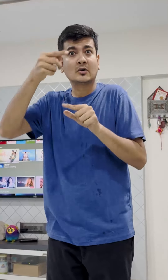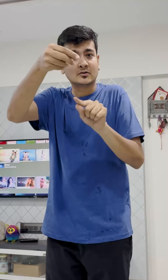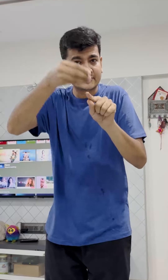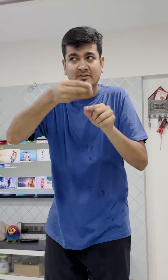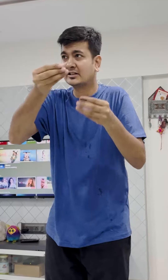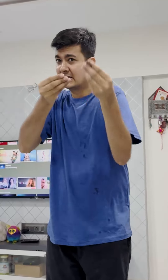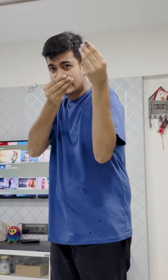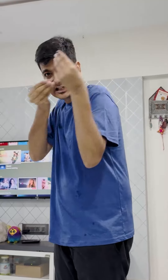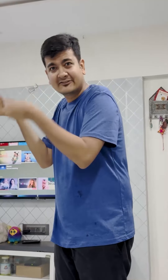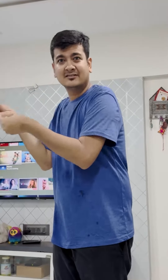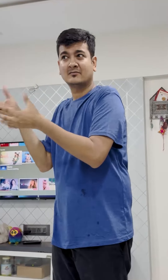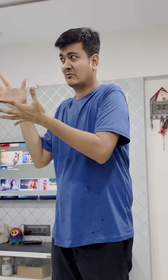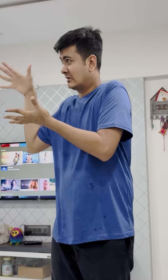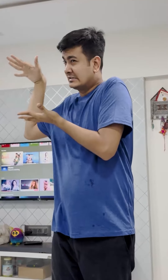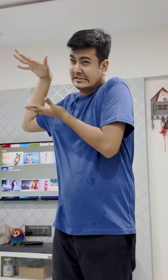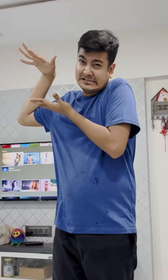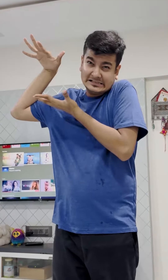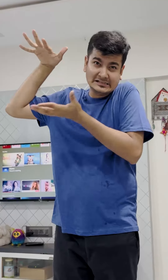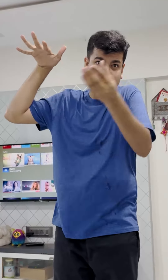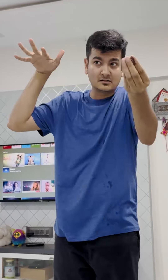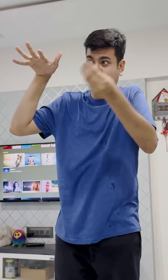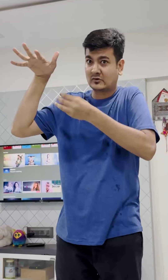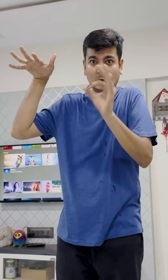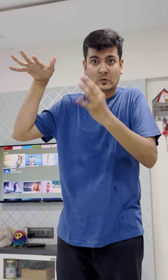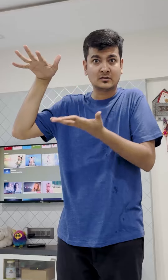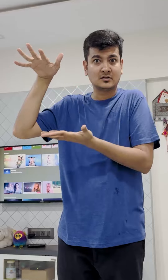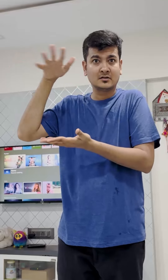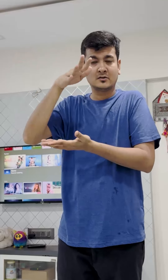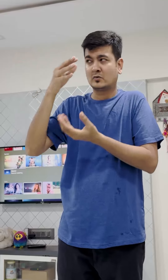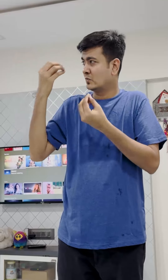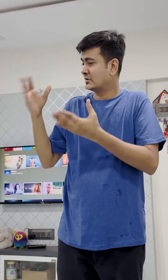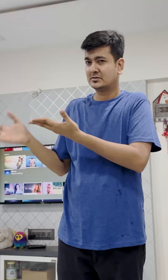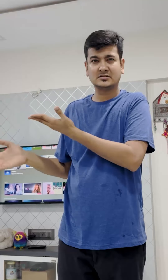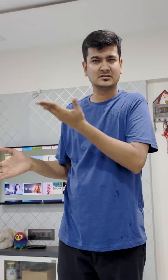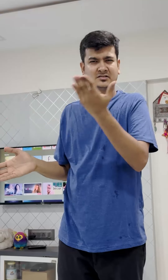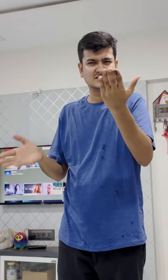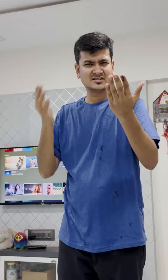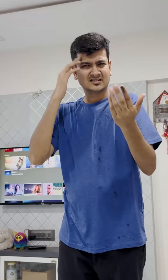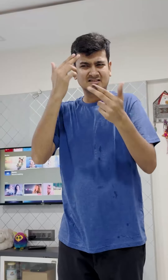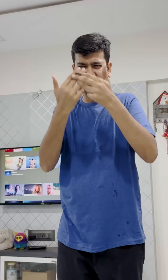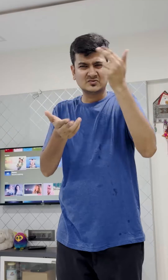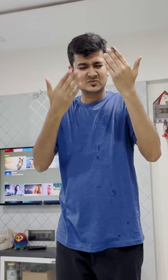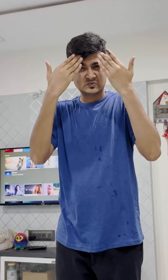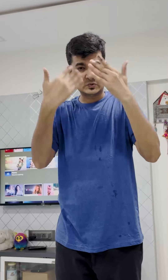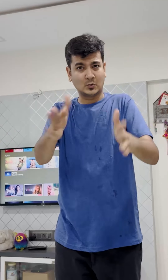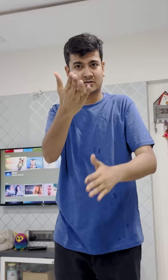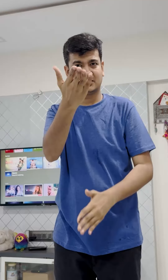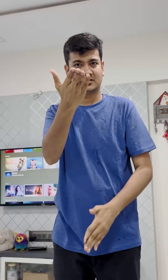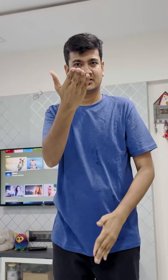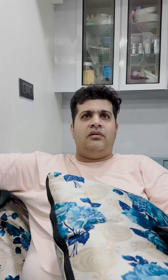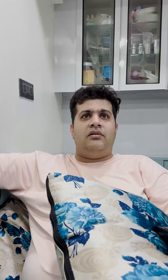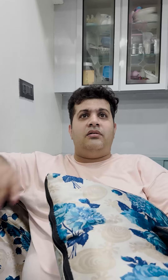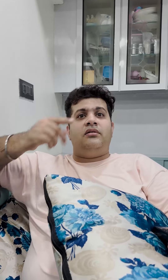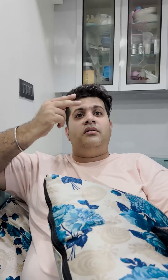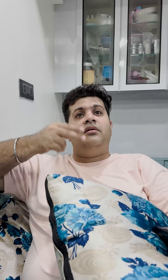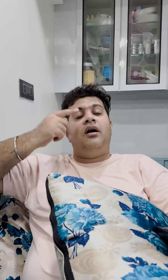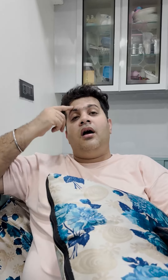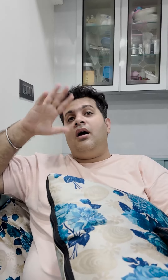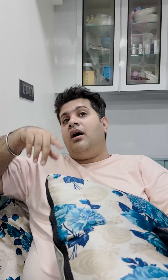कर पाए वो लोग इतना सब करते तो इतना नहीं कर सकता देखो कुछ पता नहीं है देखो कैसे पता यह